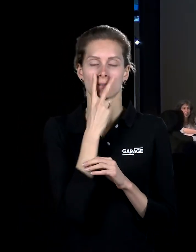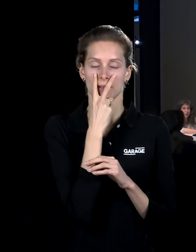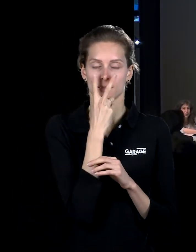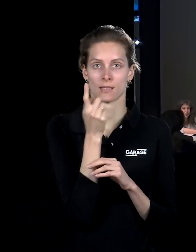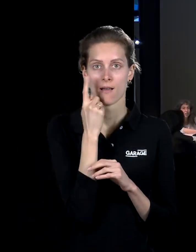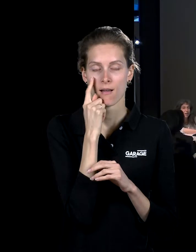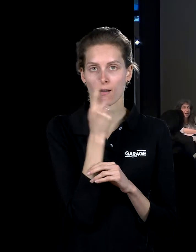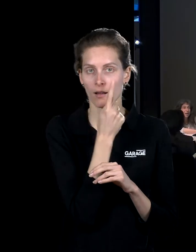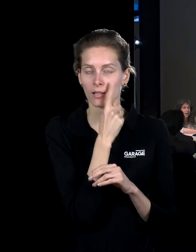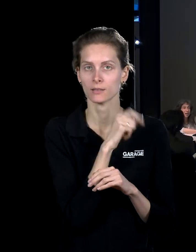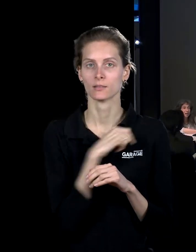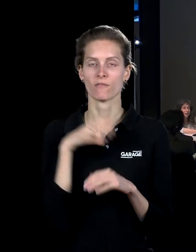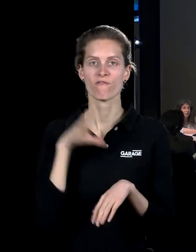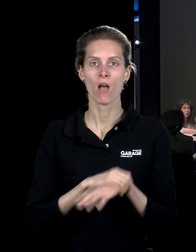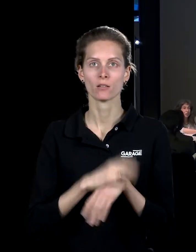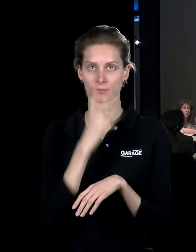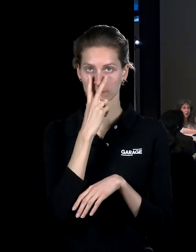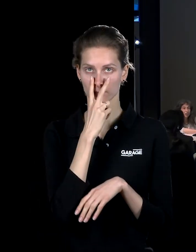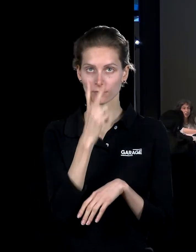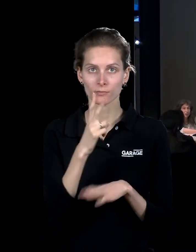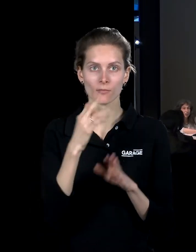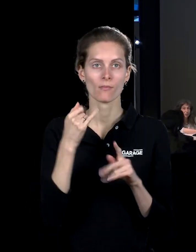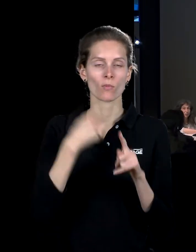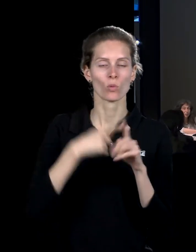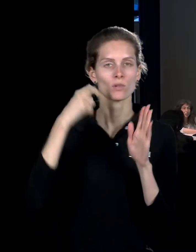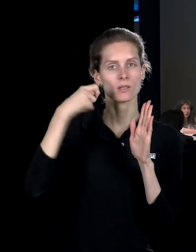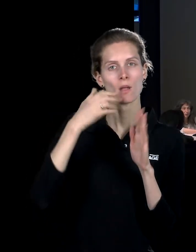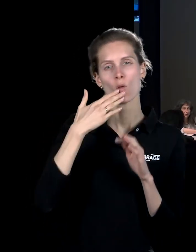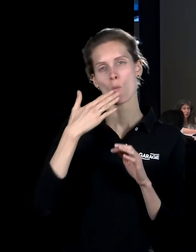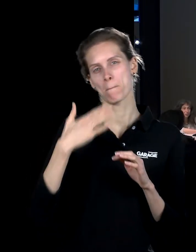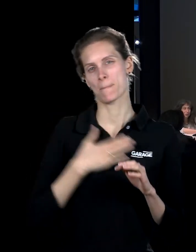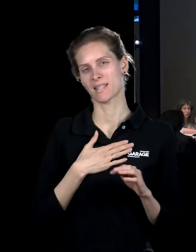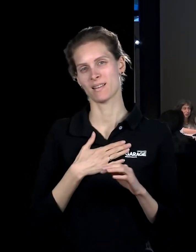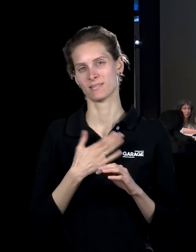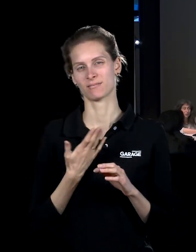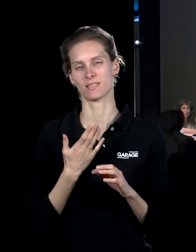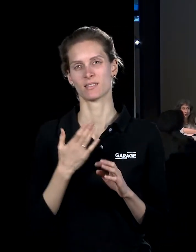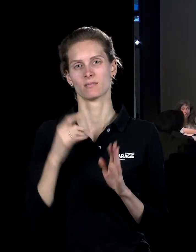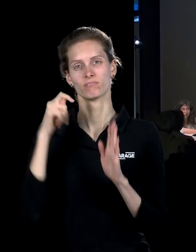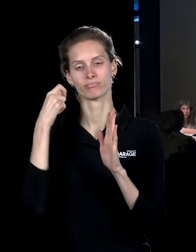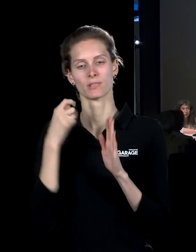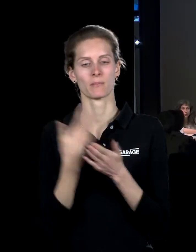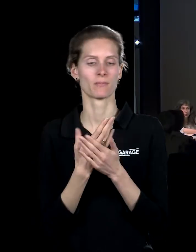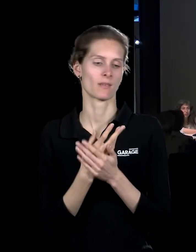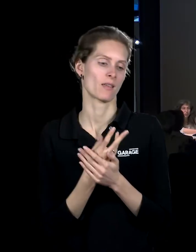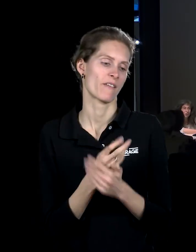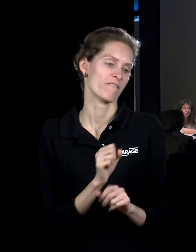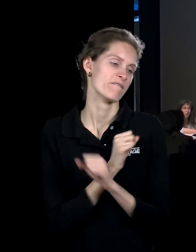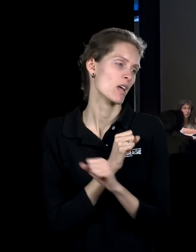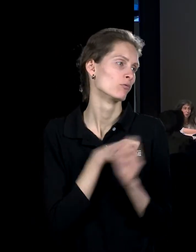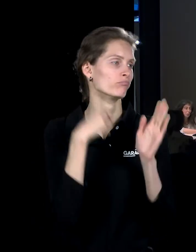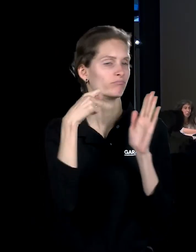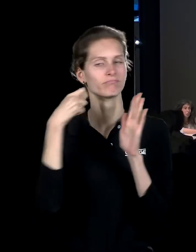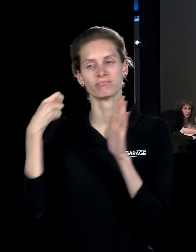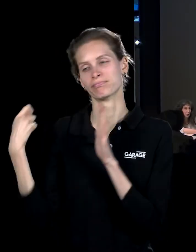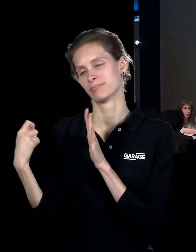свидетельство, смотрение. И снимать любительский ремейк, который снимается за два уикенда без ничего этого фильма, это, конечно,